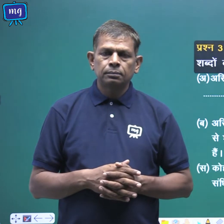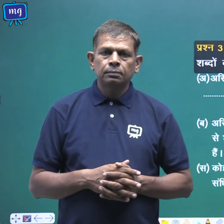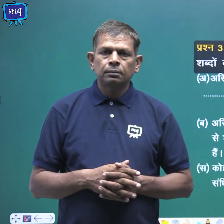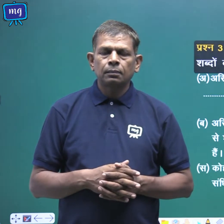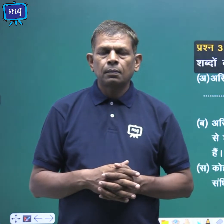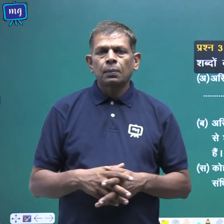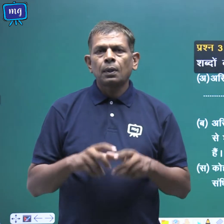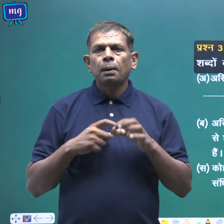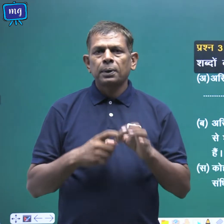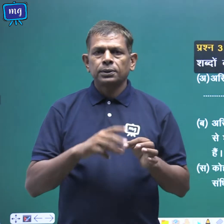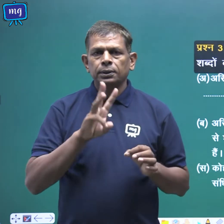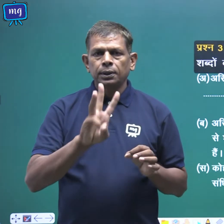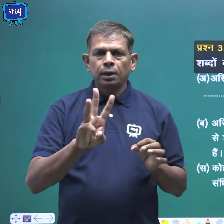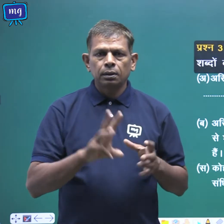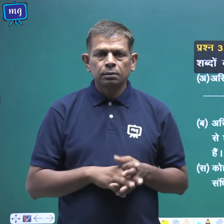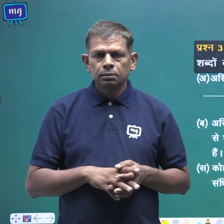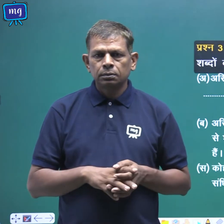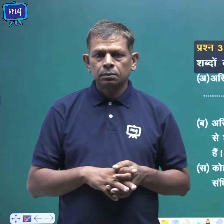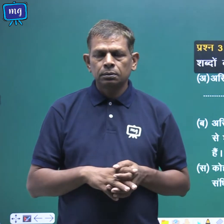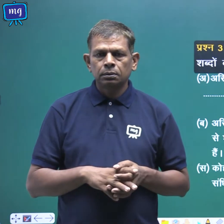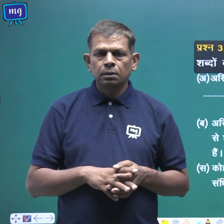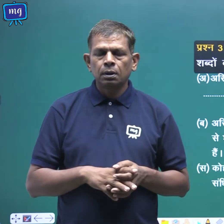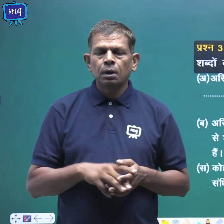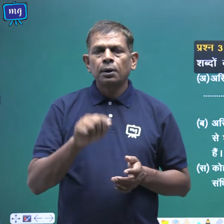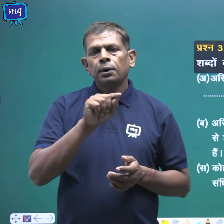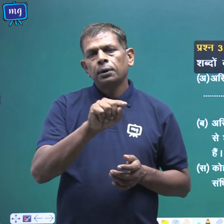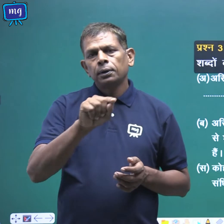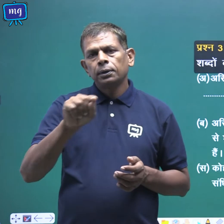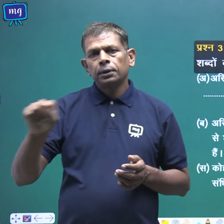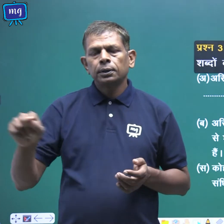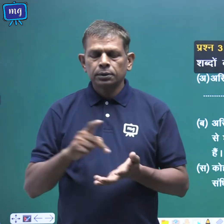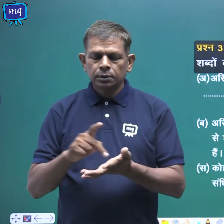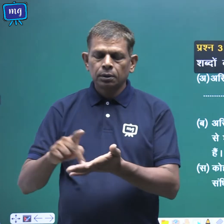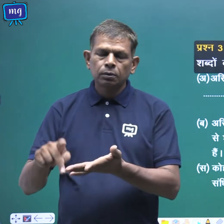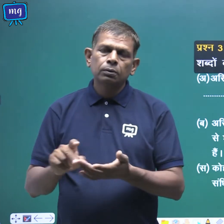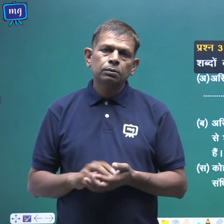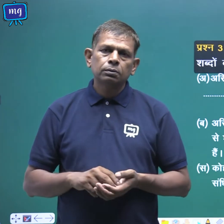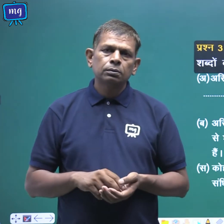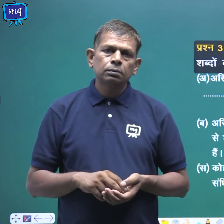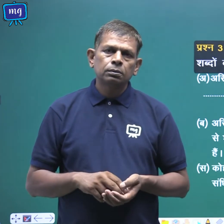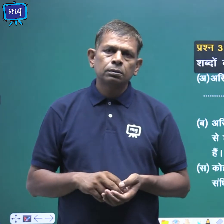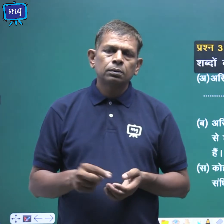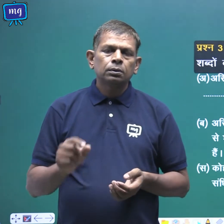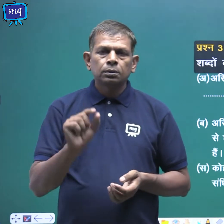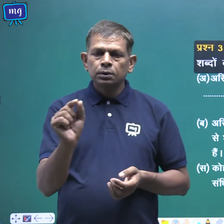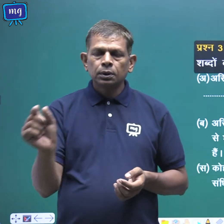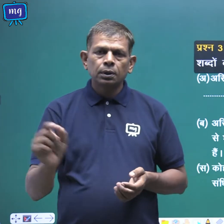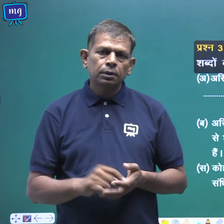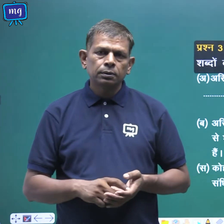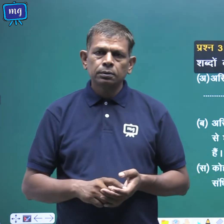प्रश्न तीन रिक्ति स्थानों को दिये गए